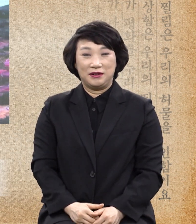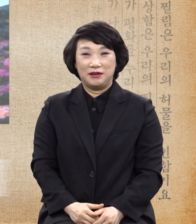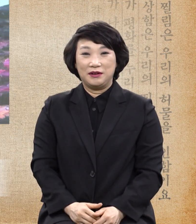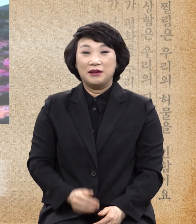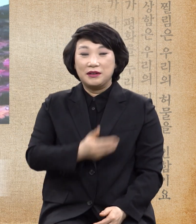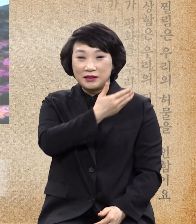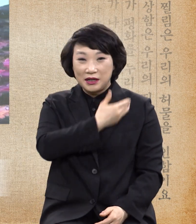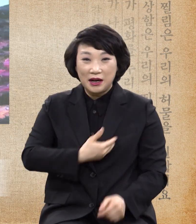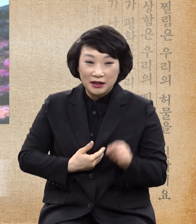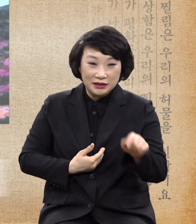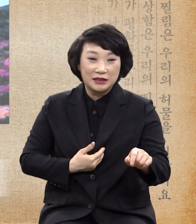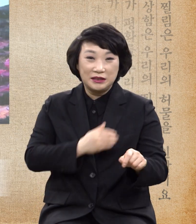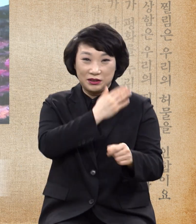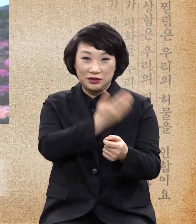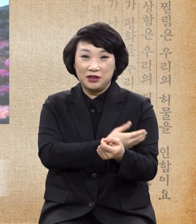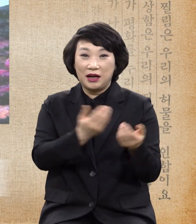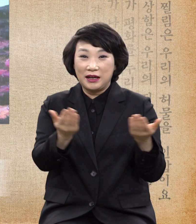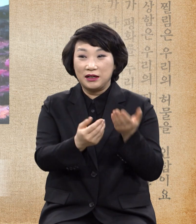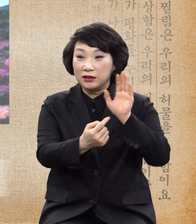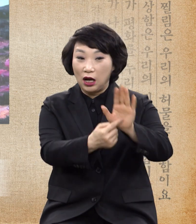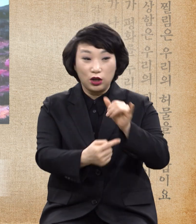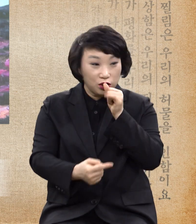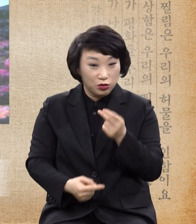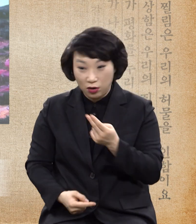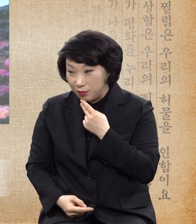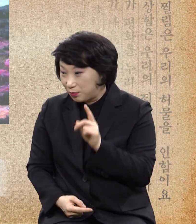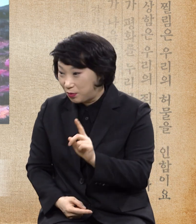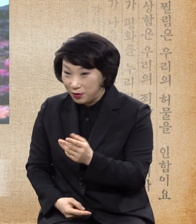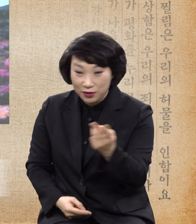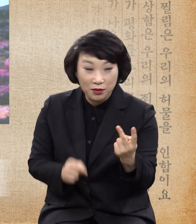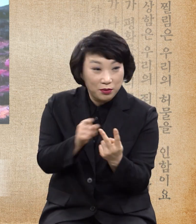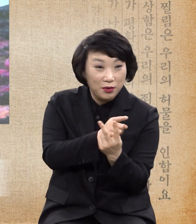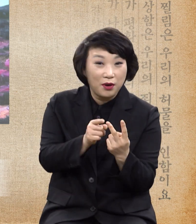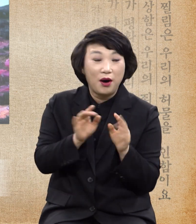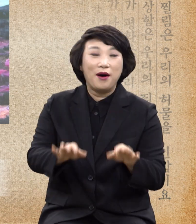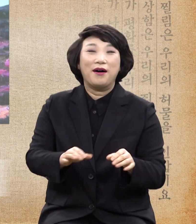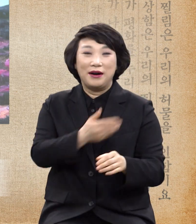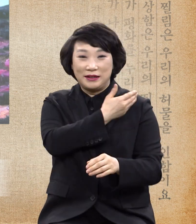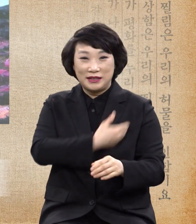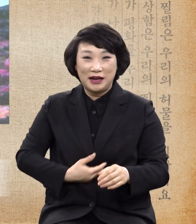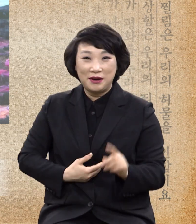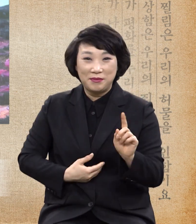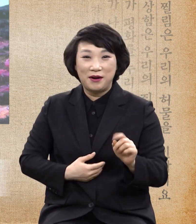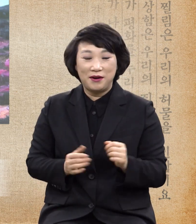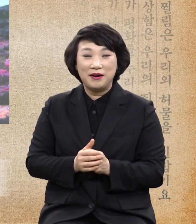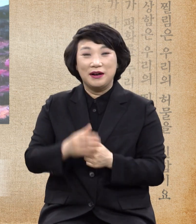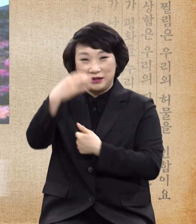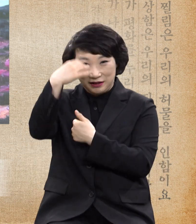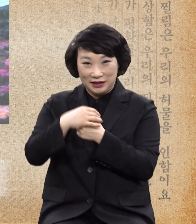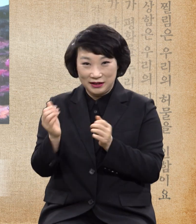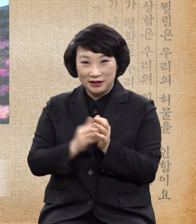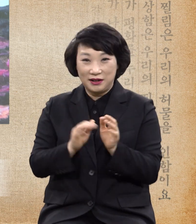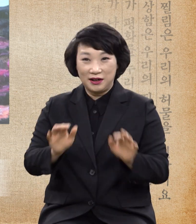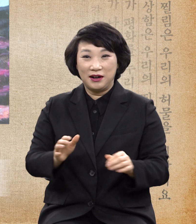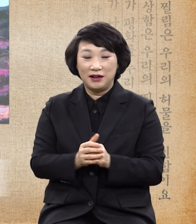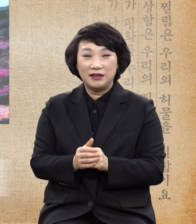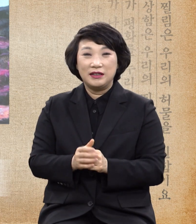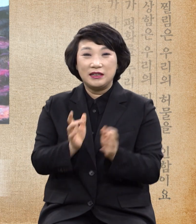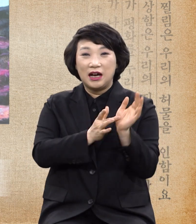능력의 역사를 행해서 행하지 못했어요 그들을 회개시켜 예수를 죽인 자들이